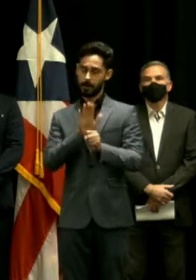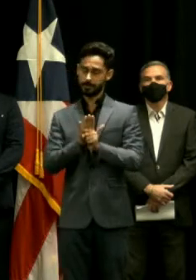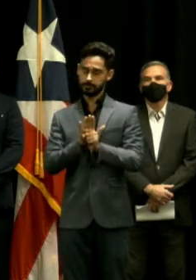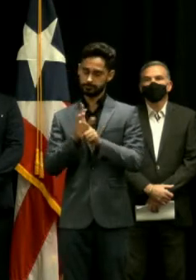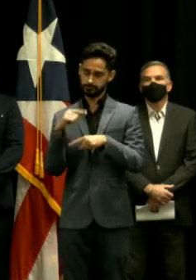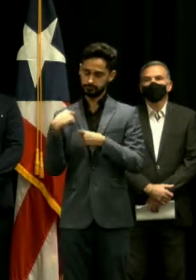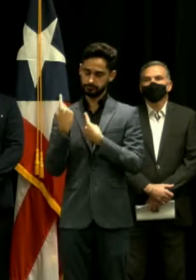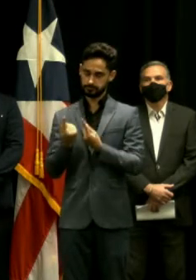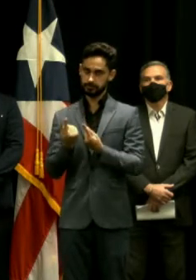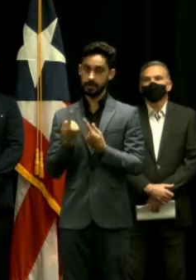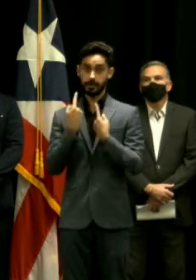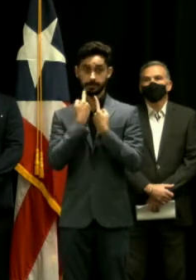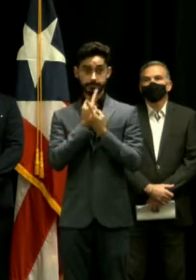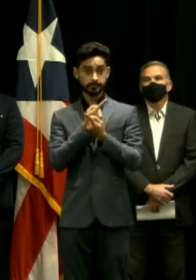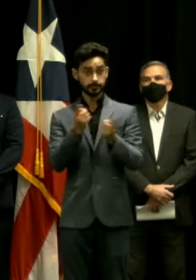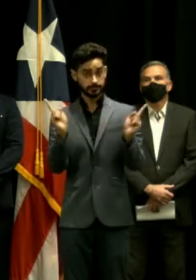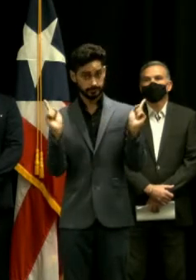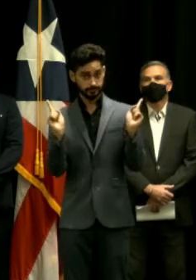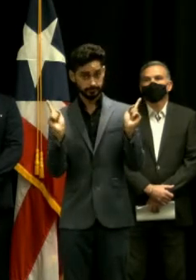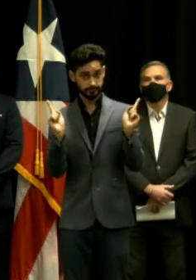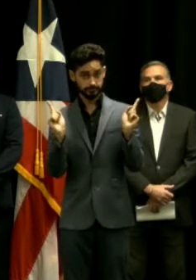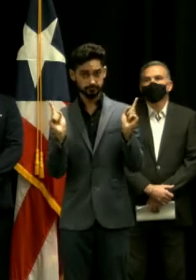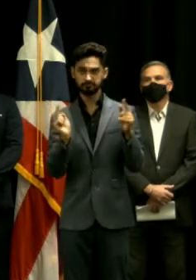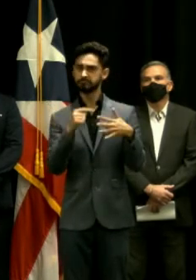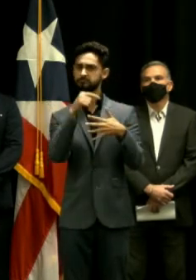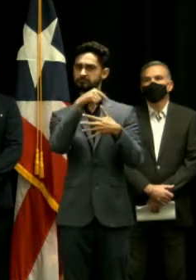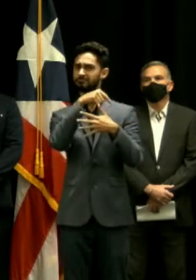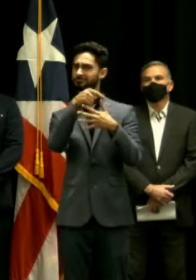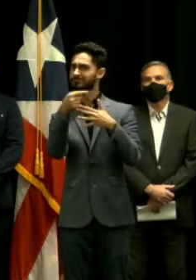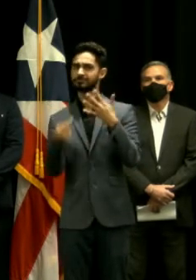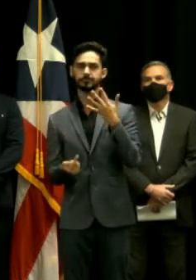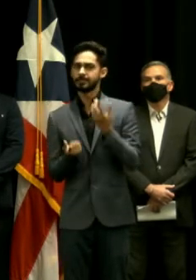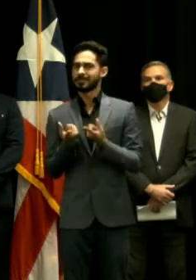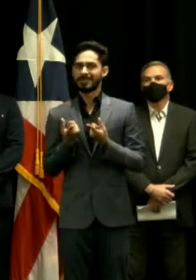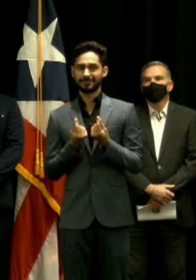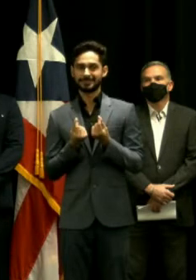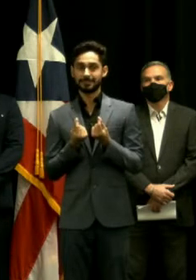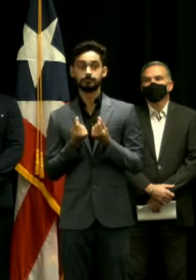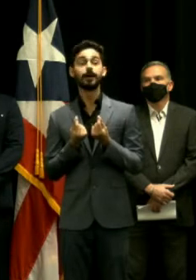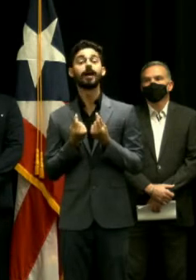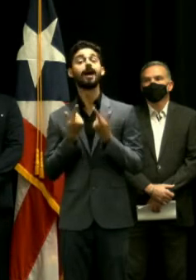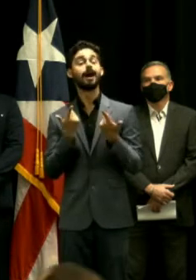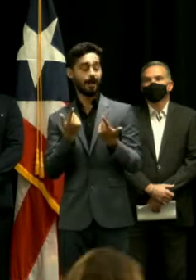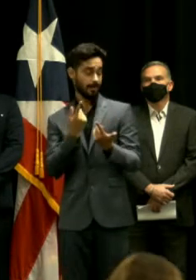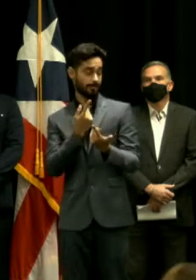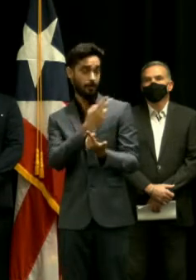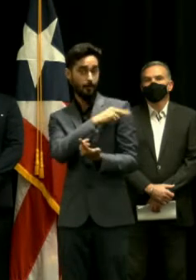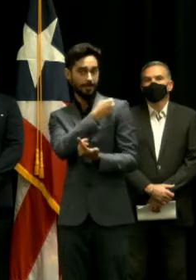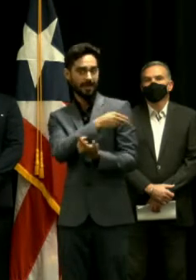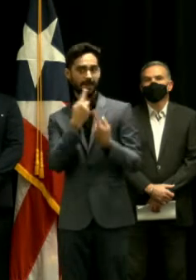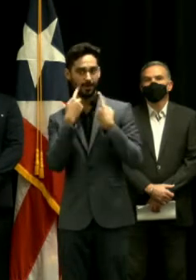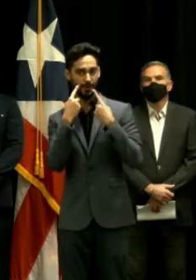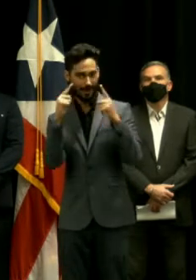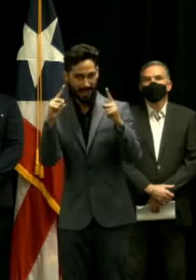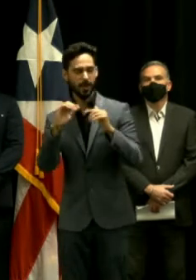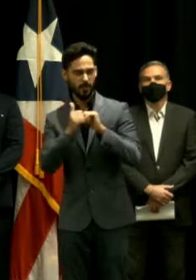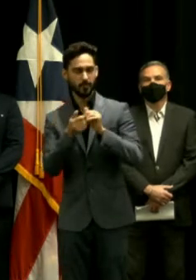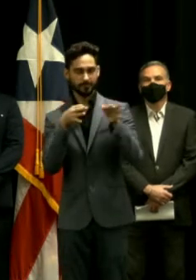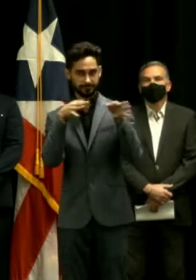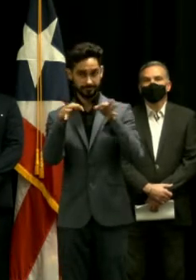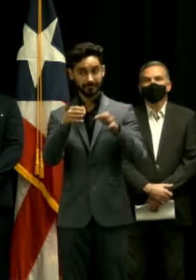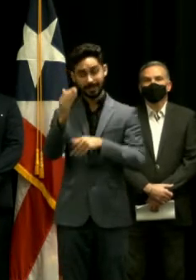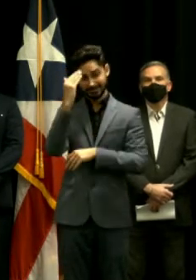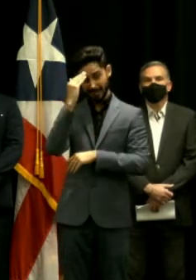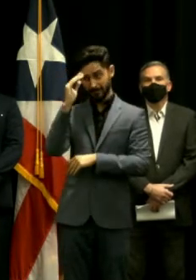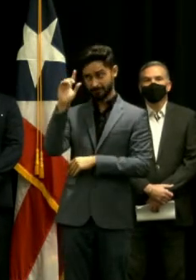pues hoy le anunciamos los adelantos para que este hospital se haga realidad. Como saben, el gobierno federal,